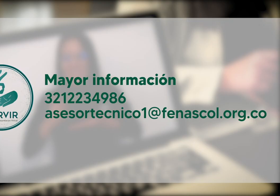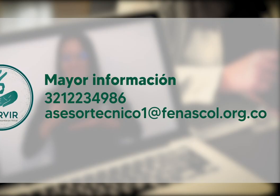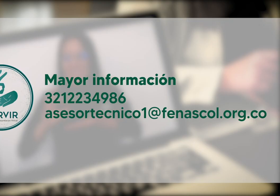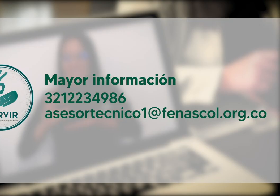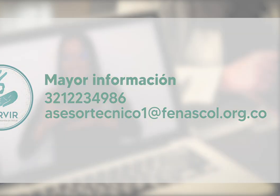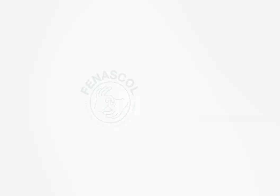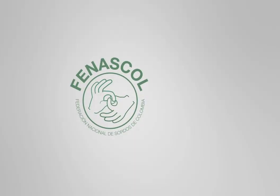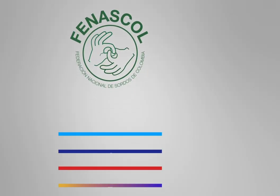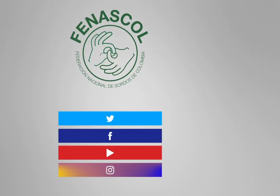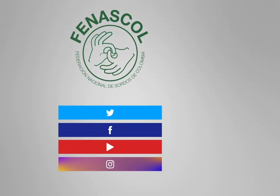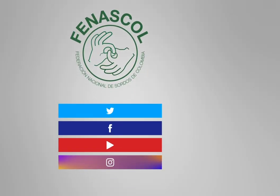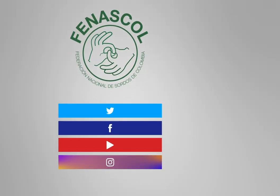ArrobaFenasCol.com